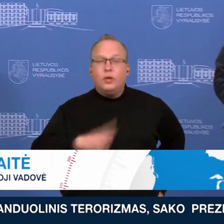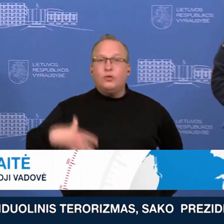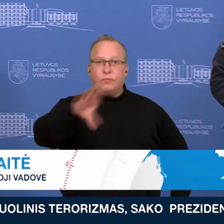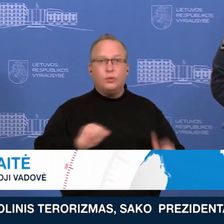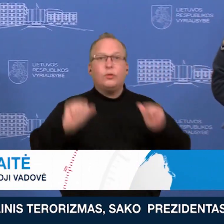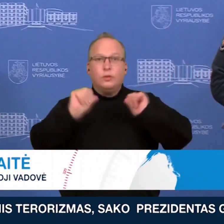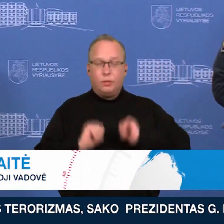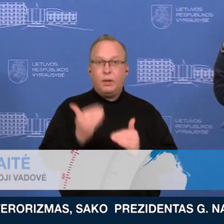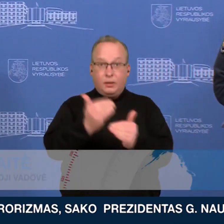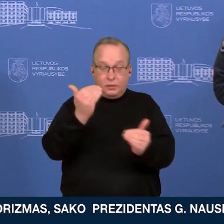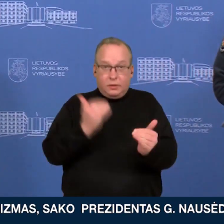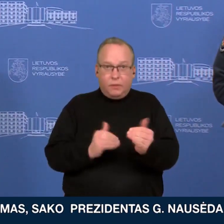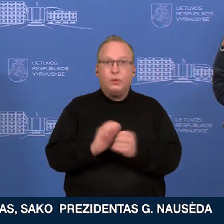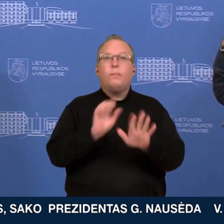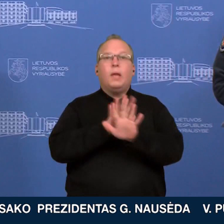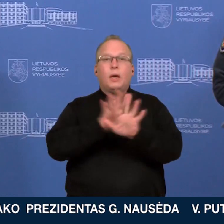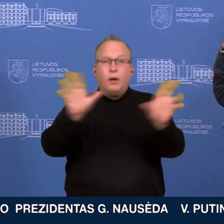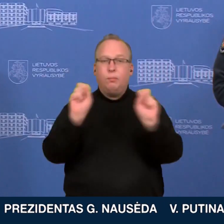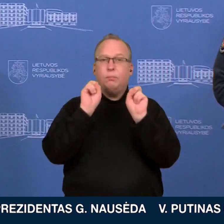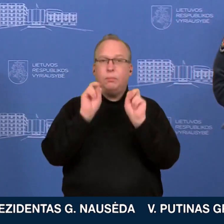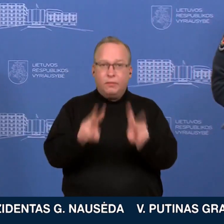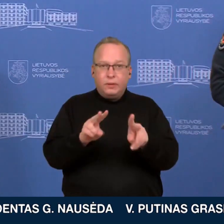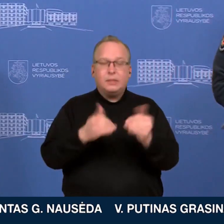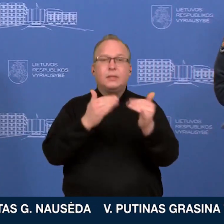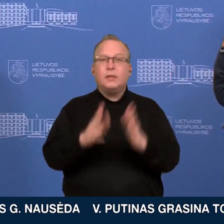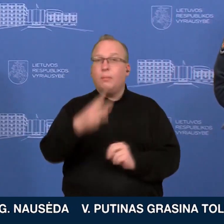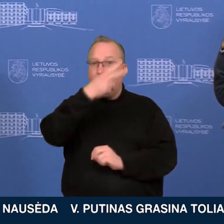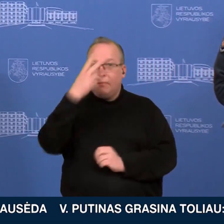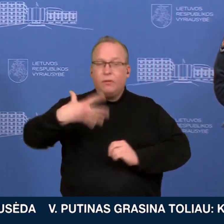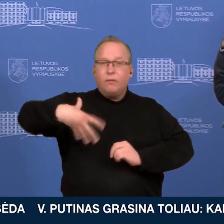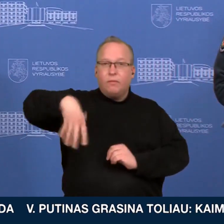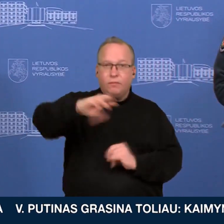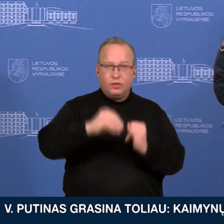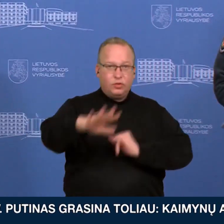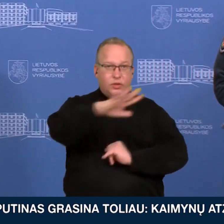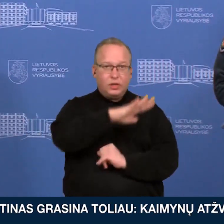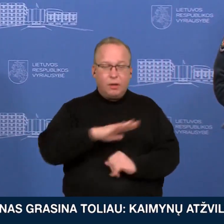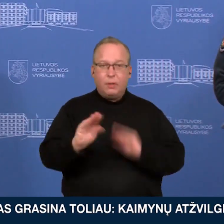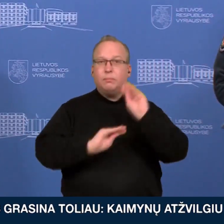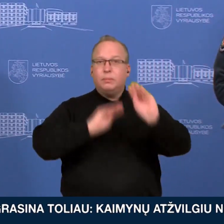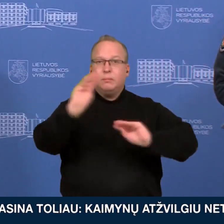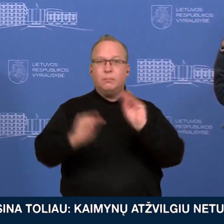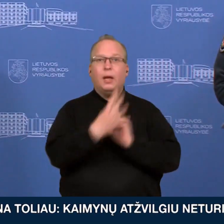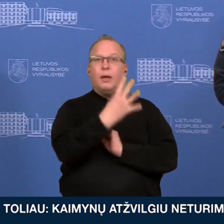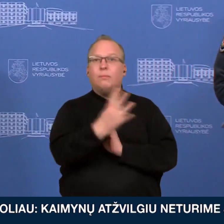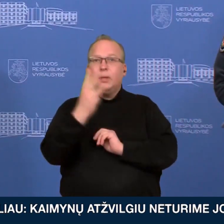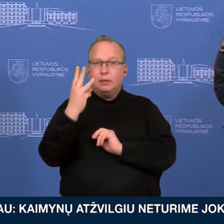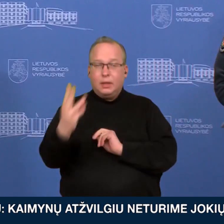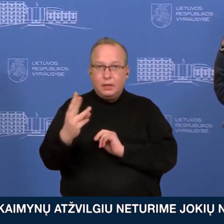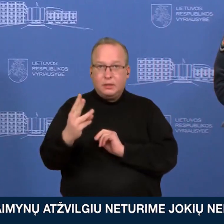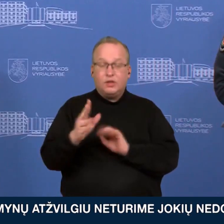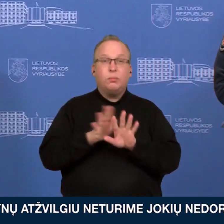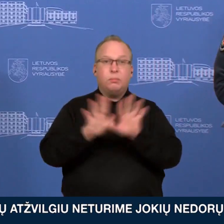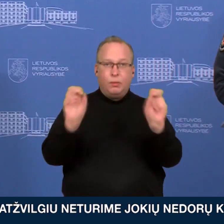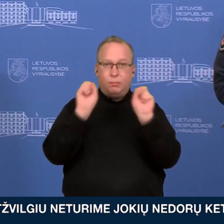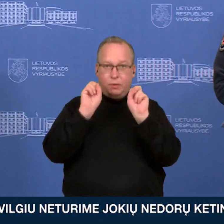ankstyvo radiacinio pavojus perspeimo sistemą ir per visą Lietuvos teritoriją išdėsti tos 43 ankstyvo radiacinio